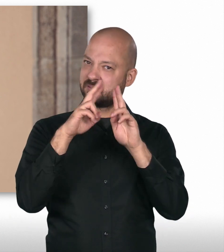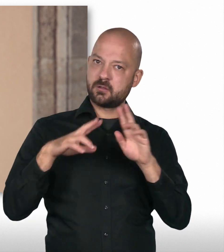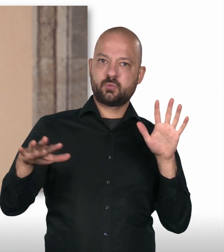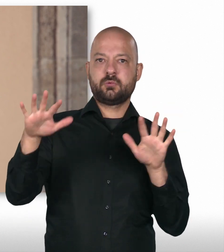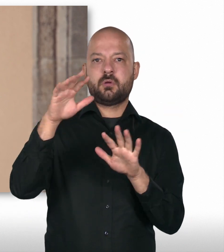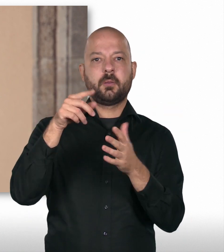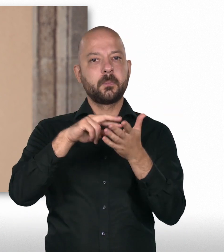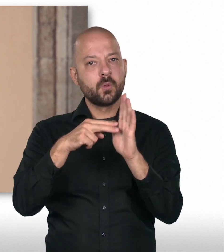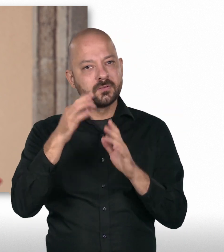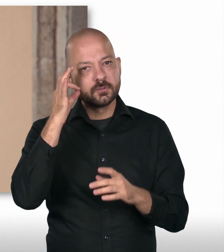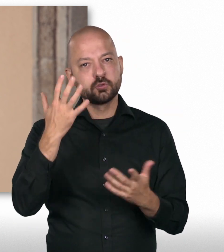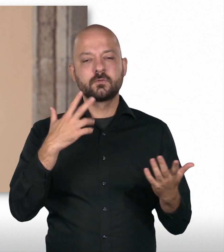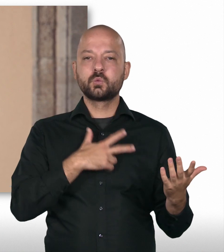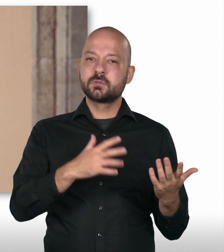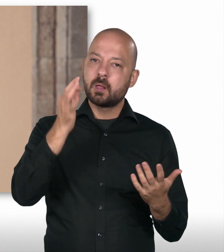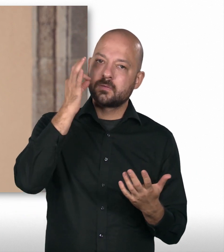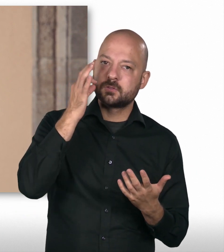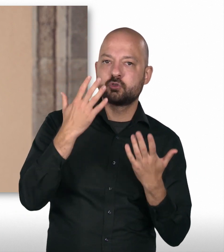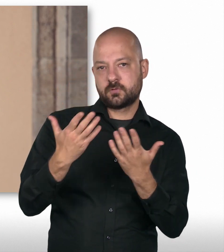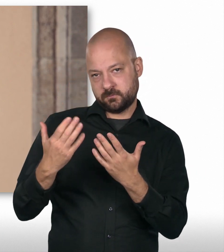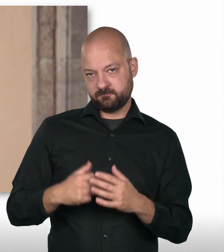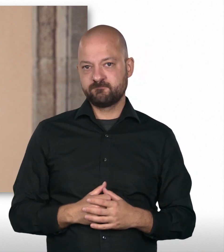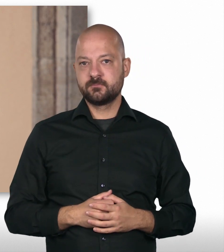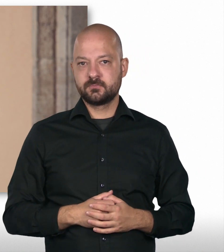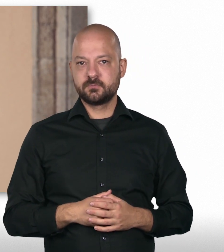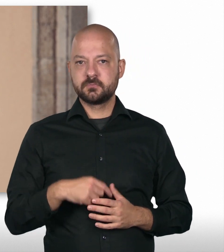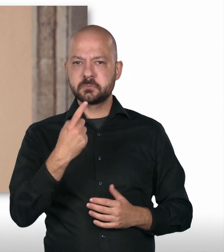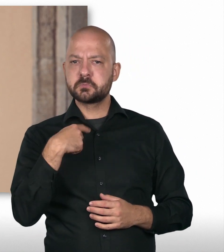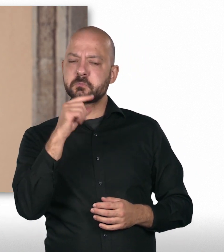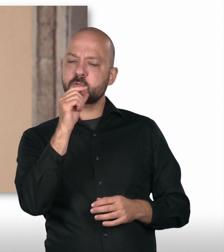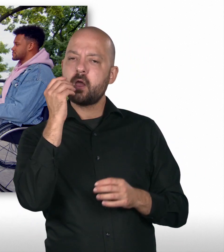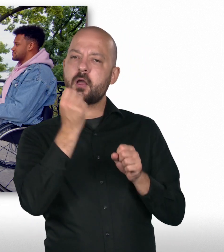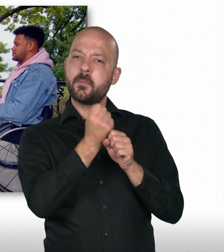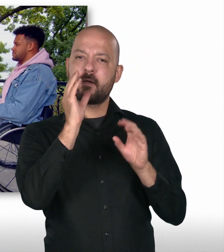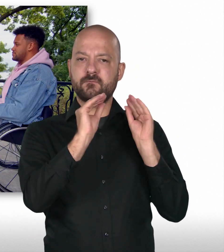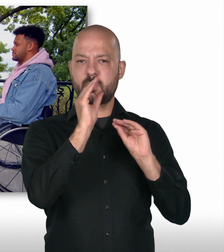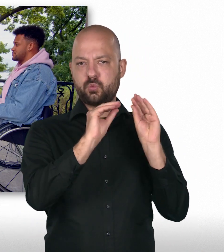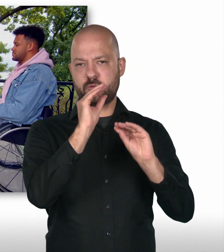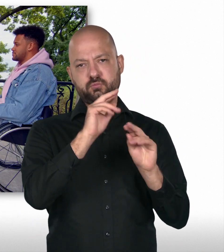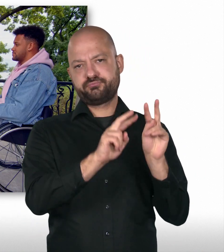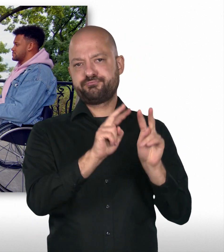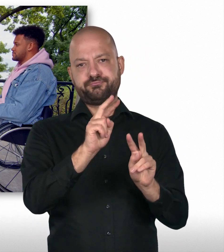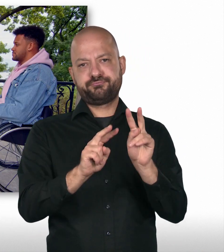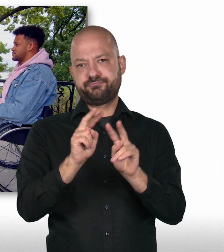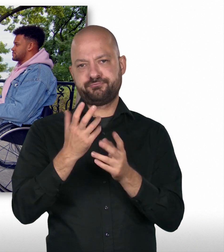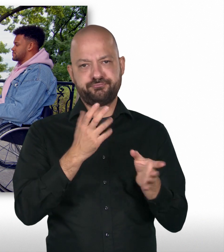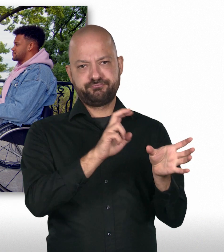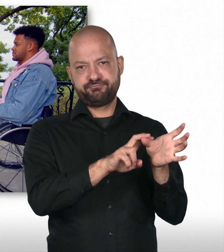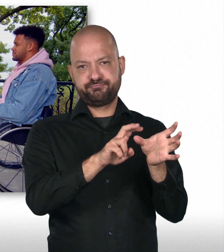international und auch ein bisschen mehr politik- und sozialwissenschaftlich ausgerichtet war und habe dann noch ein bisschen Arbeitserfahrung in verschiedenen